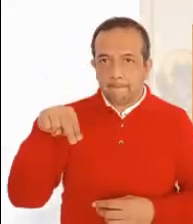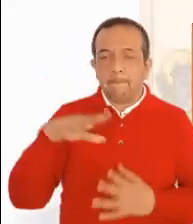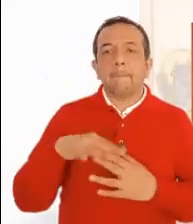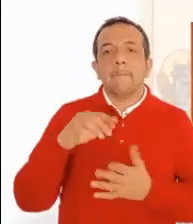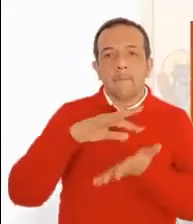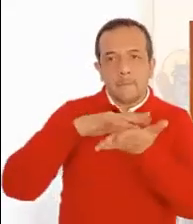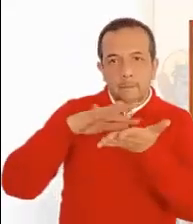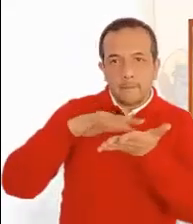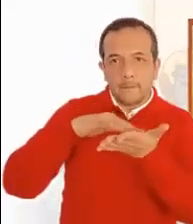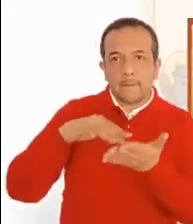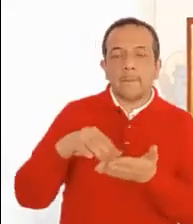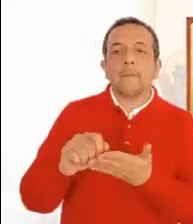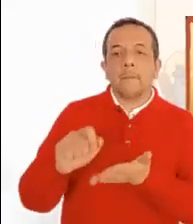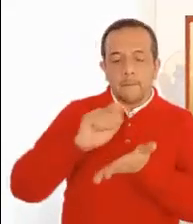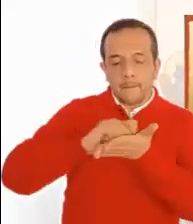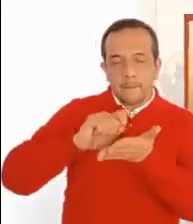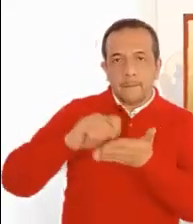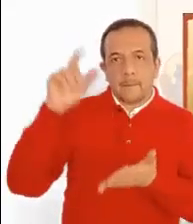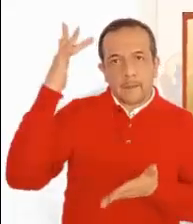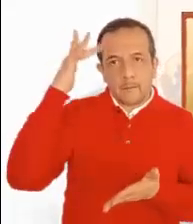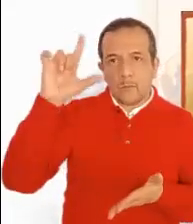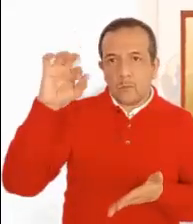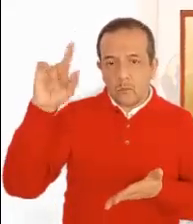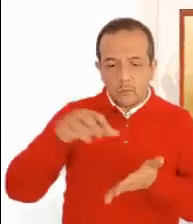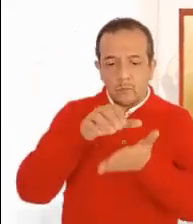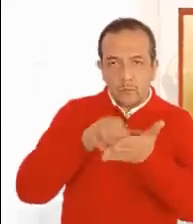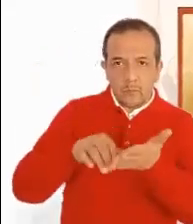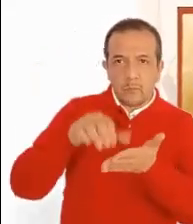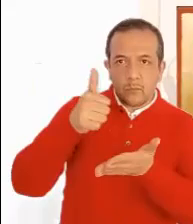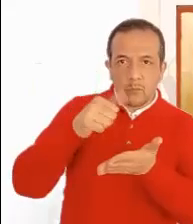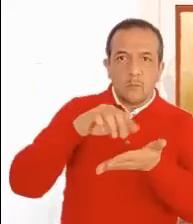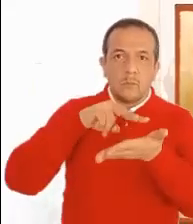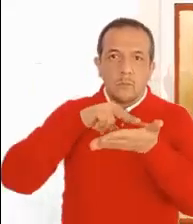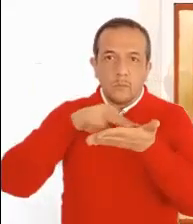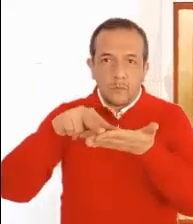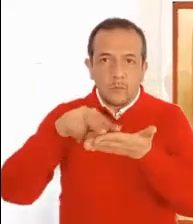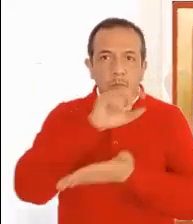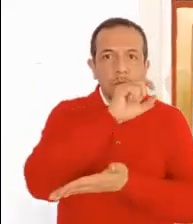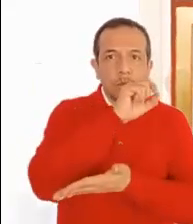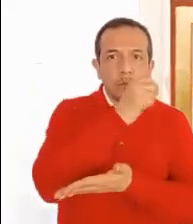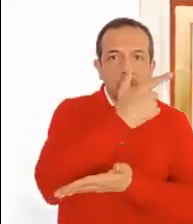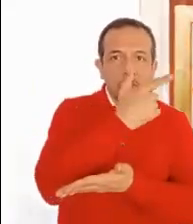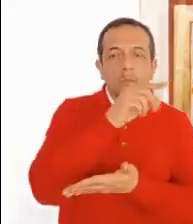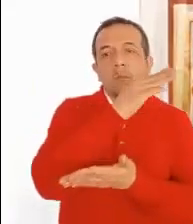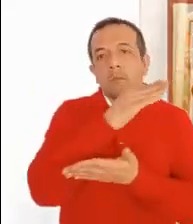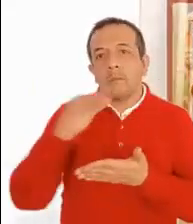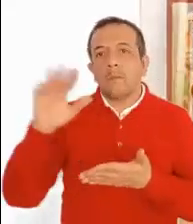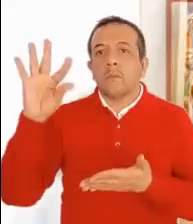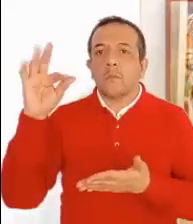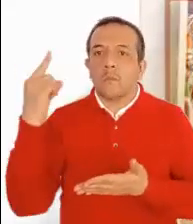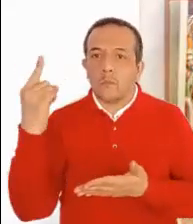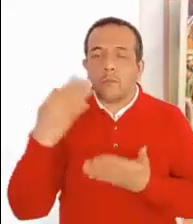el Evangelio según San Lucas, capítulo 11, versículos del 37 al 41.